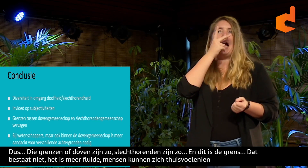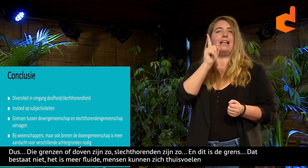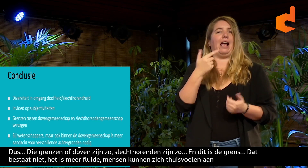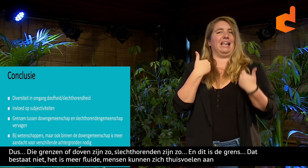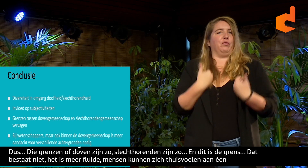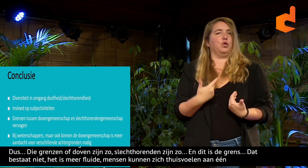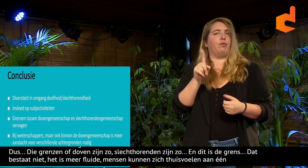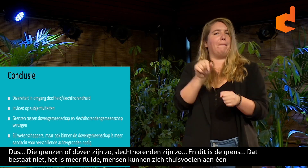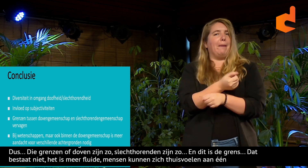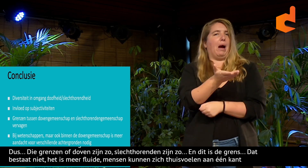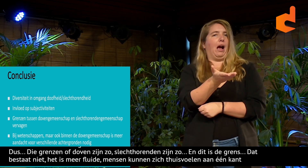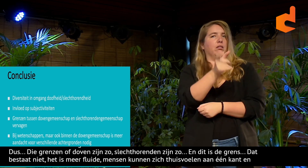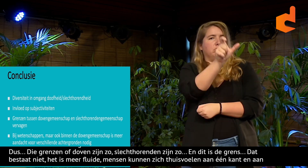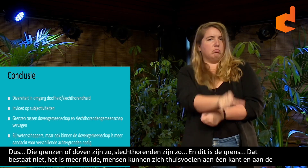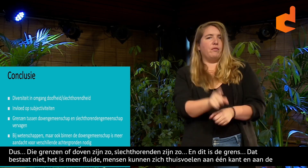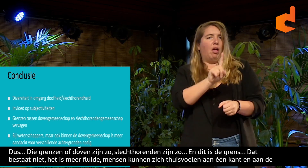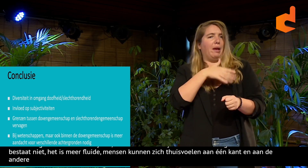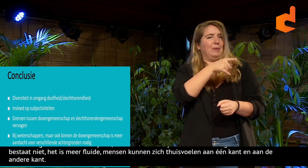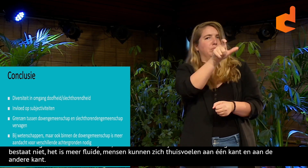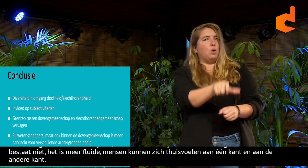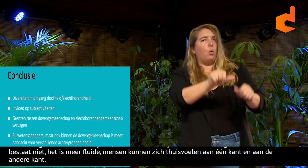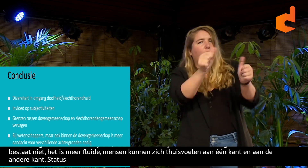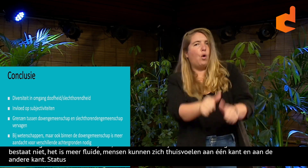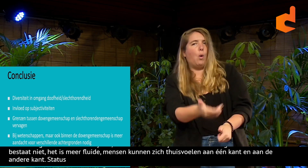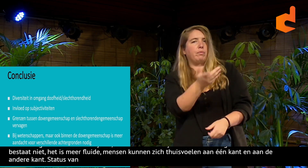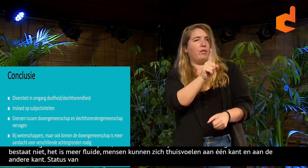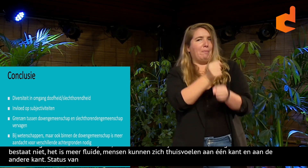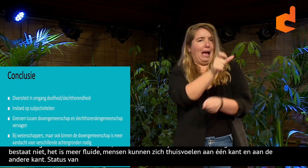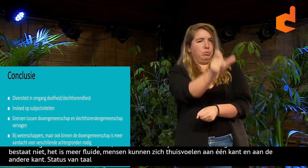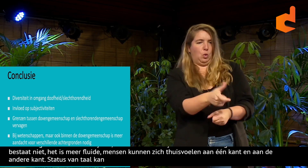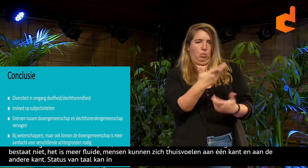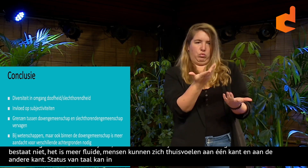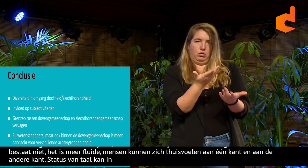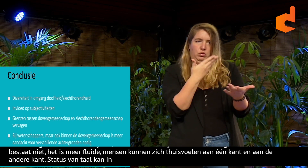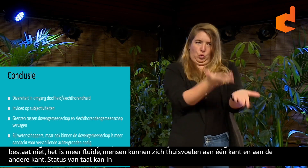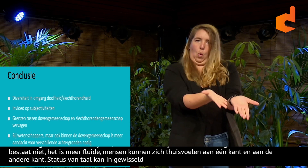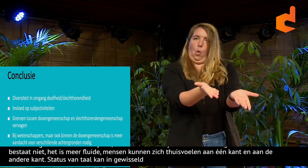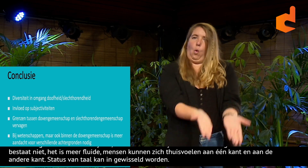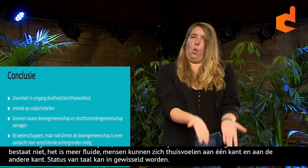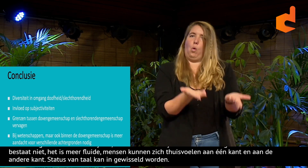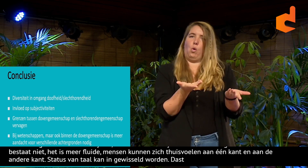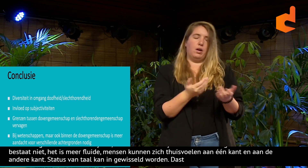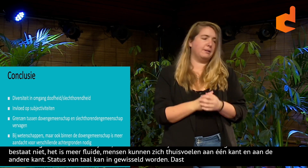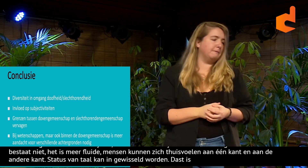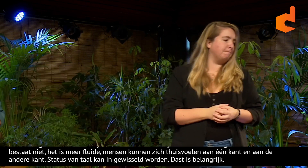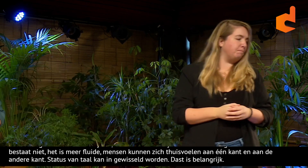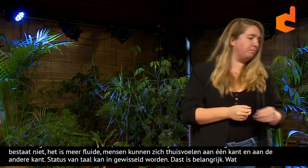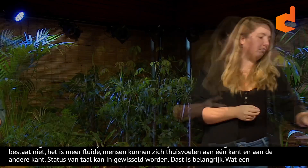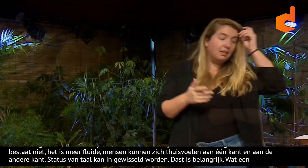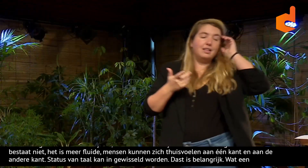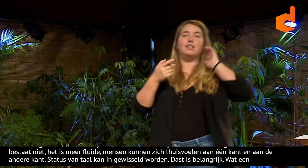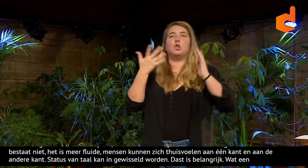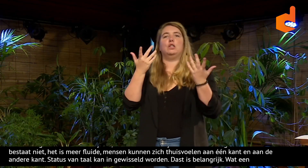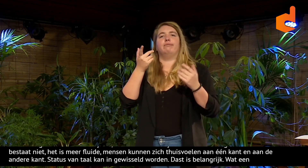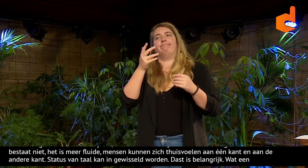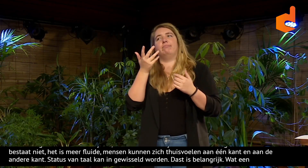kan veel meer in gewisseld worden. En dat is belangrijk, want als je kijkt naar wat een individu meemaakt, dat is belangrijk. Kijken wat heeft een